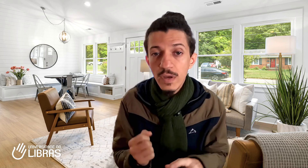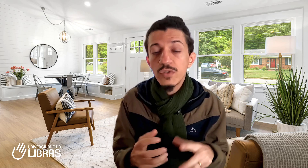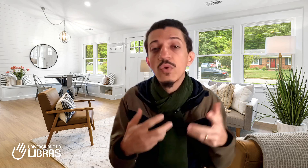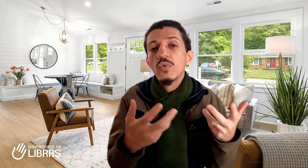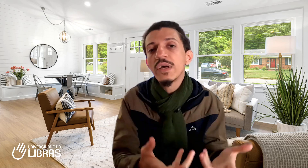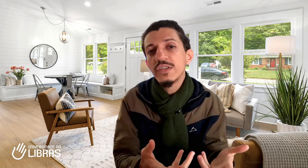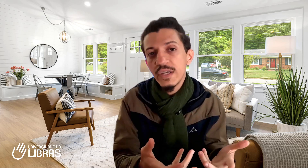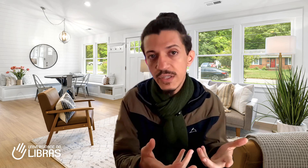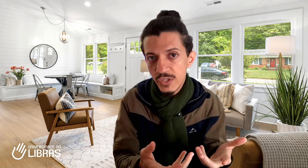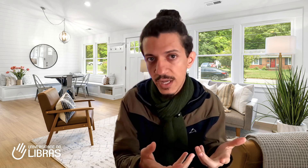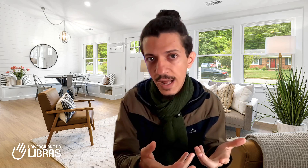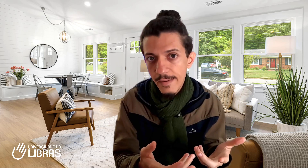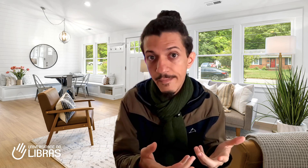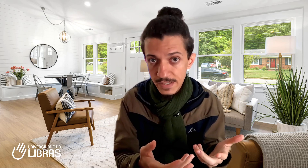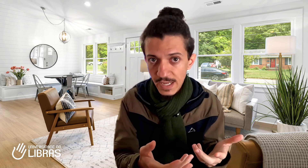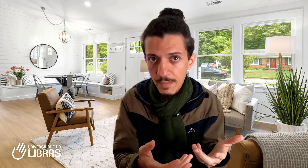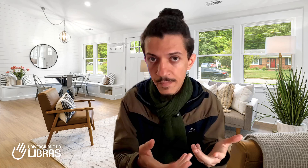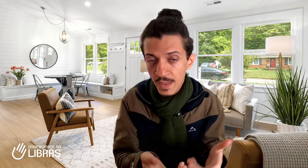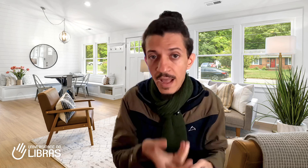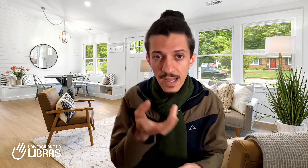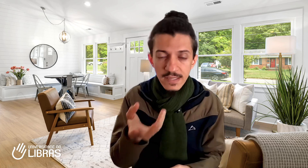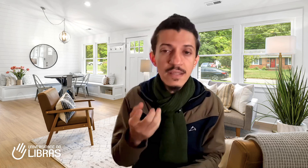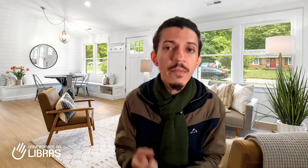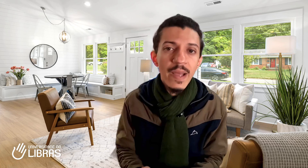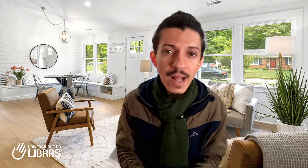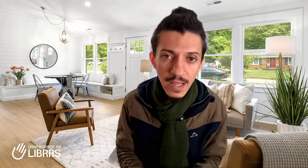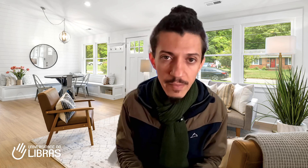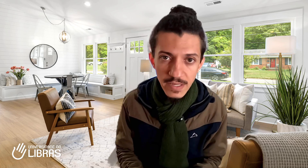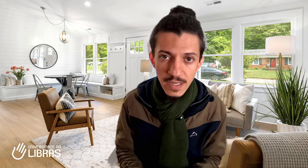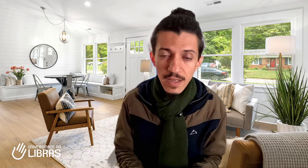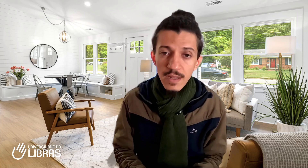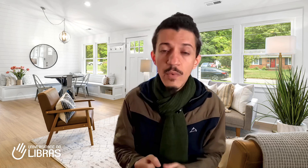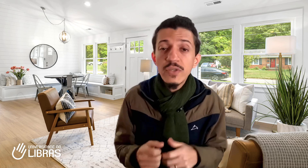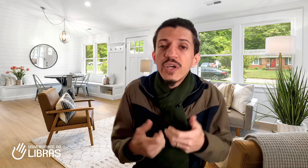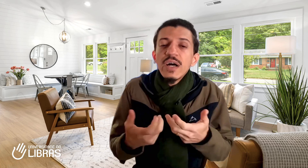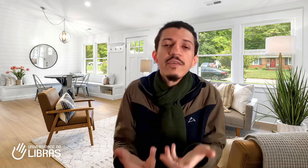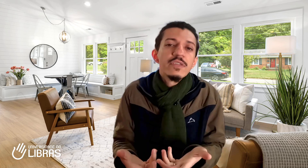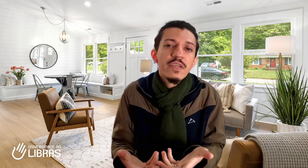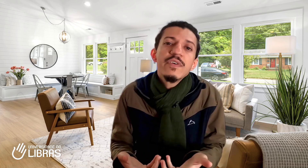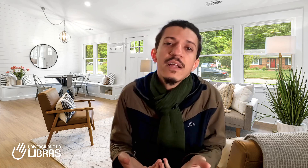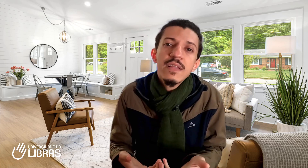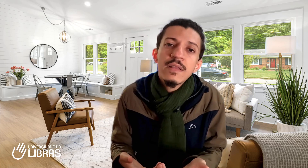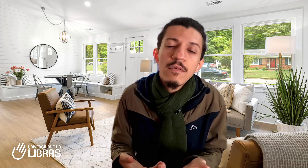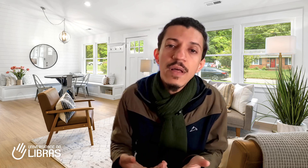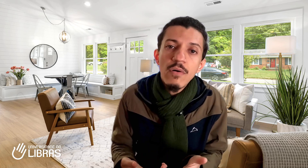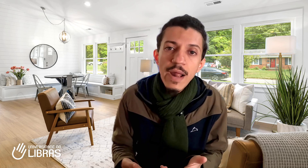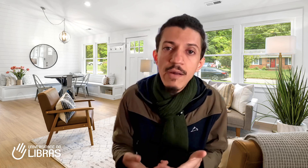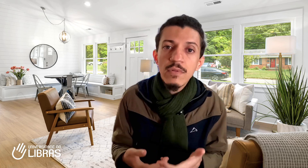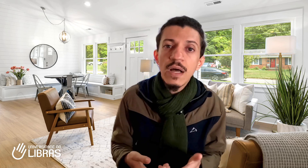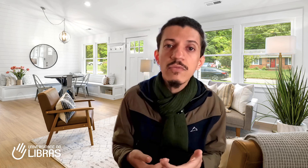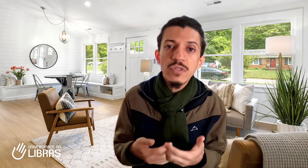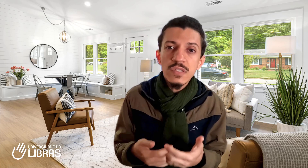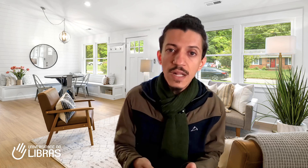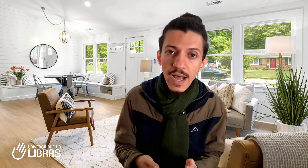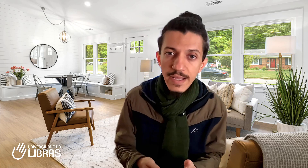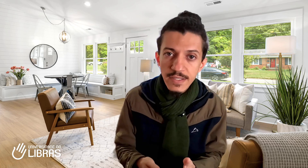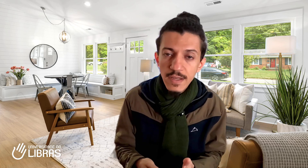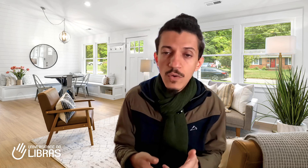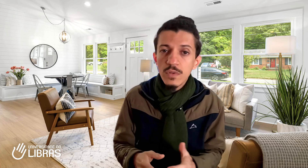estrutura que já existia lá, percebe? Assim também na Libras. Não adianta você ficar tentando decorar um tanto de sinais, um tanto